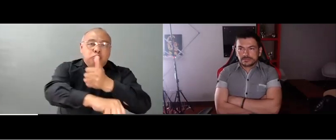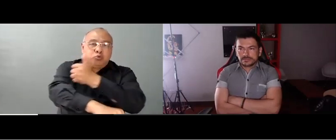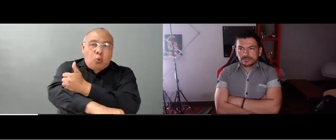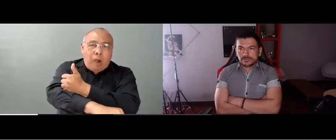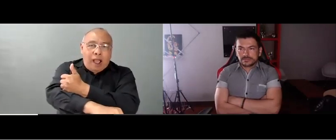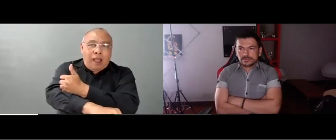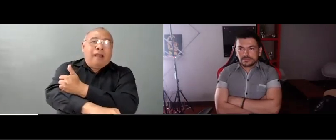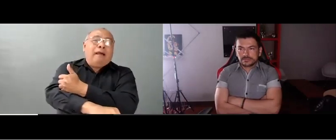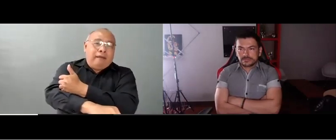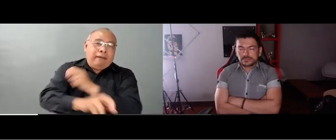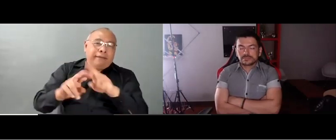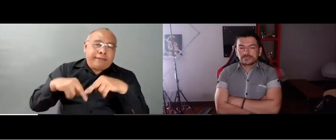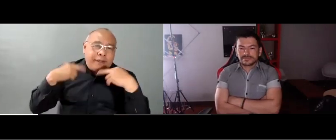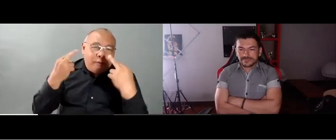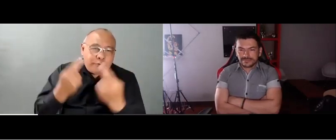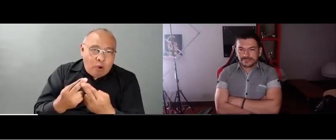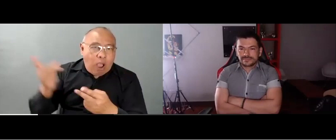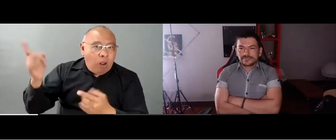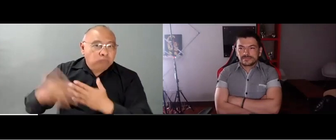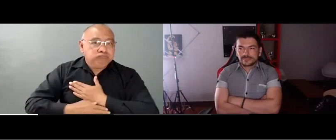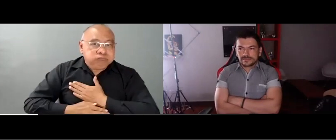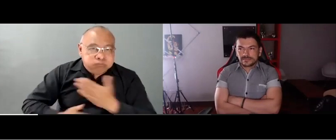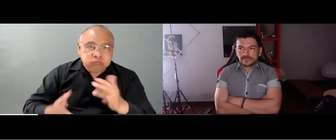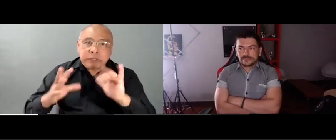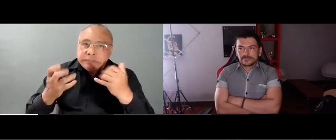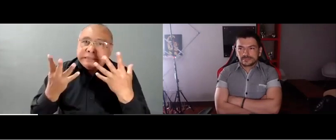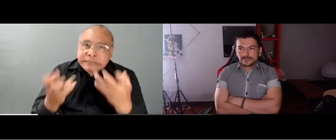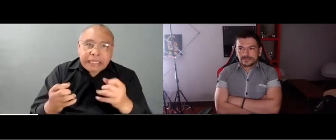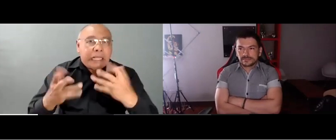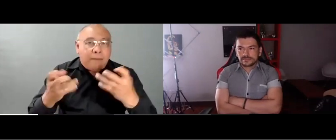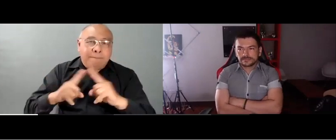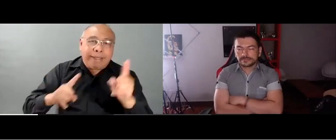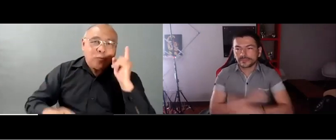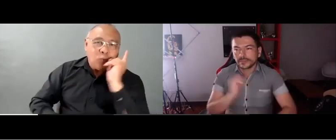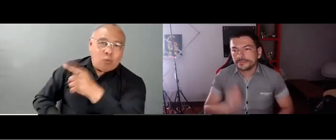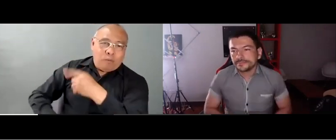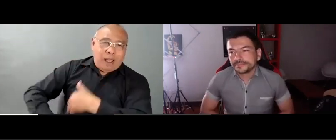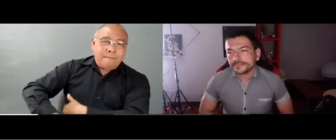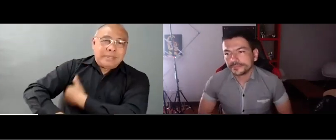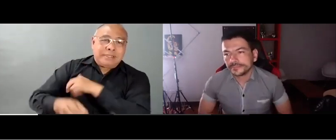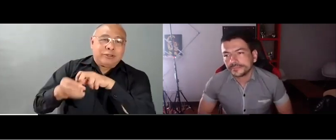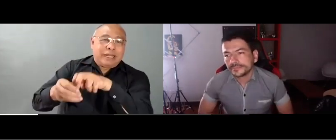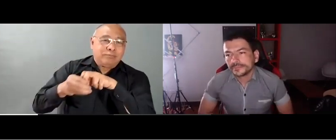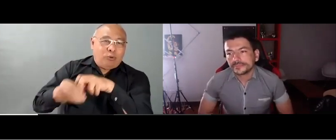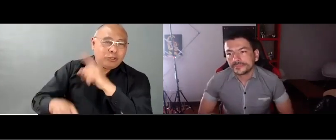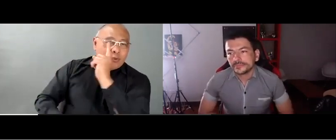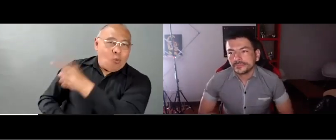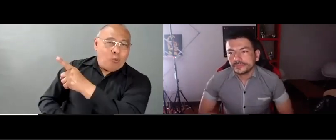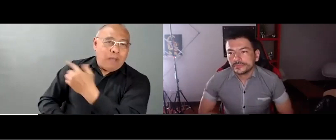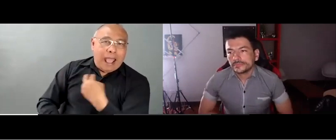movilidad, como por ejemplo, acá en la ciudad de Bogotá. La Secretaría de Movilidad Distrital, pues es un ente